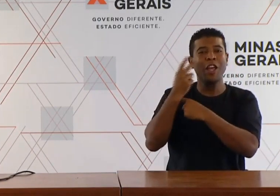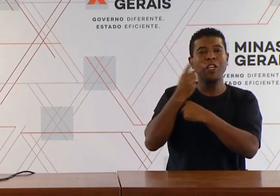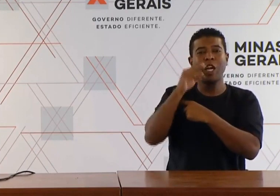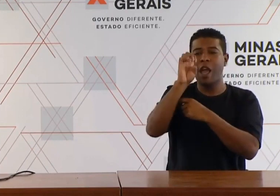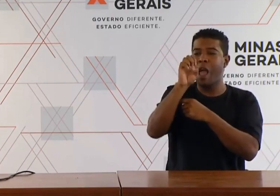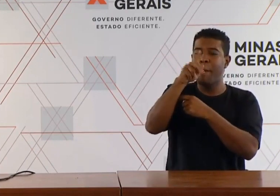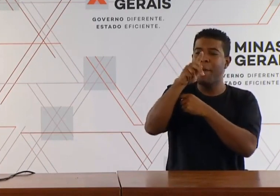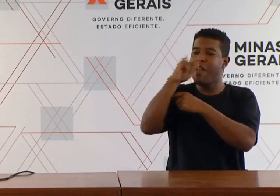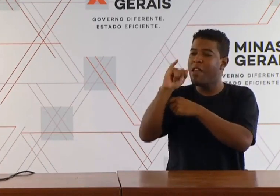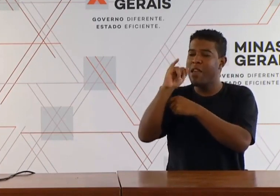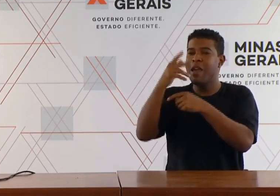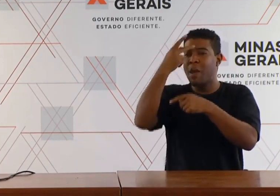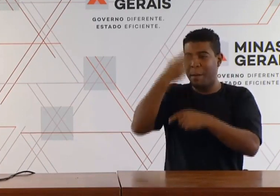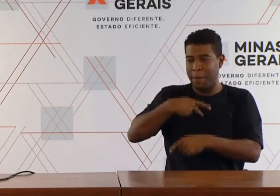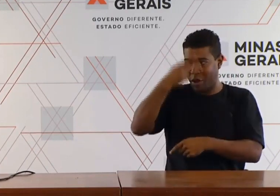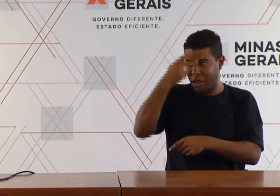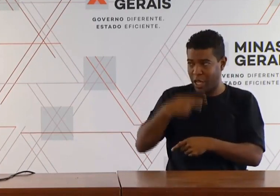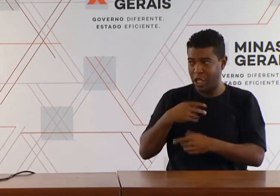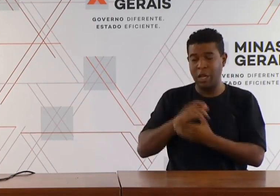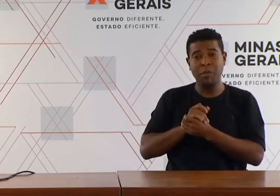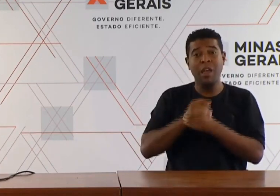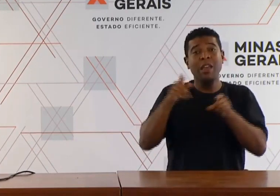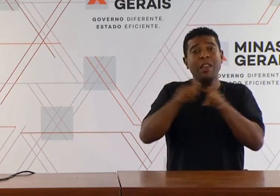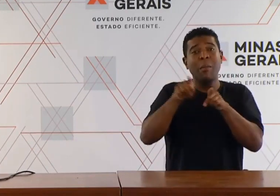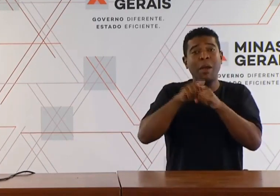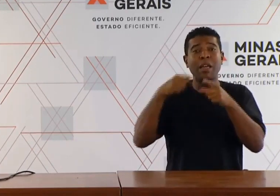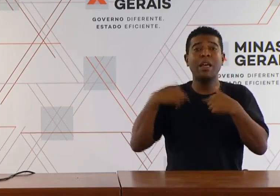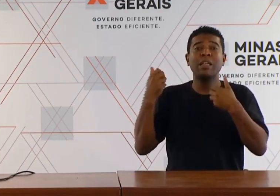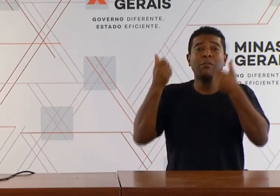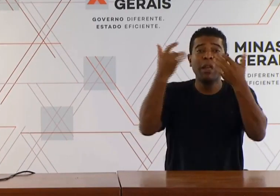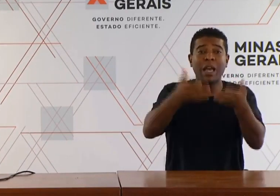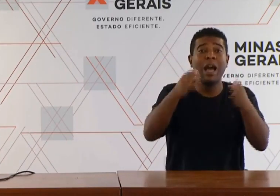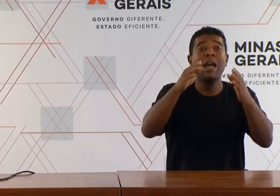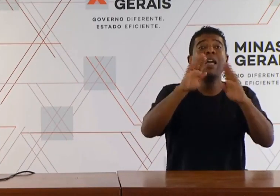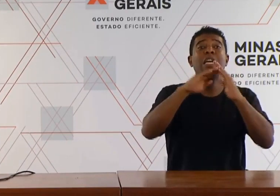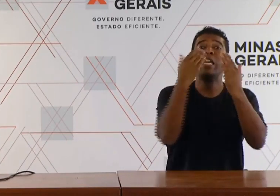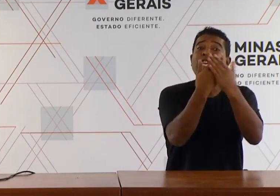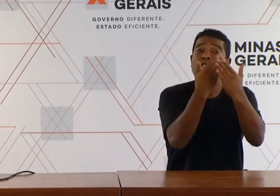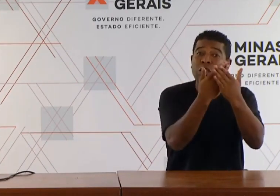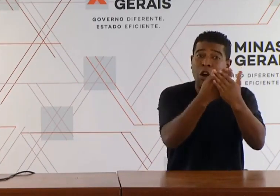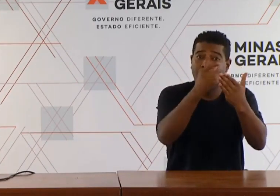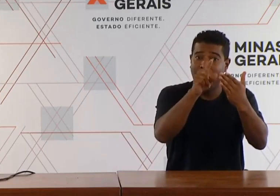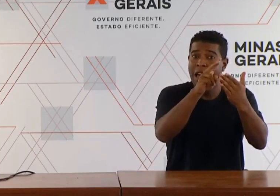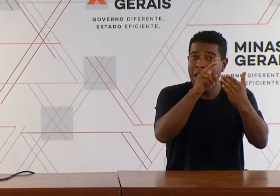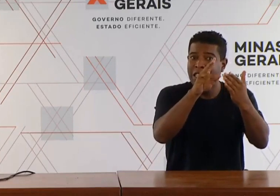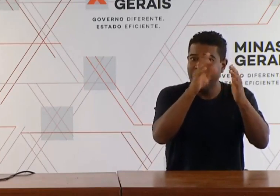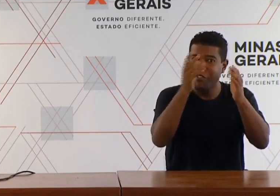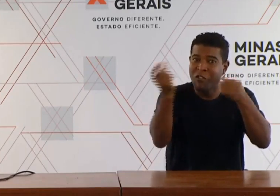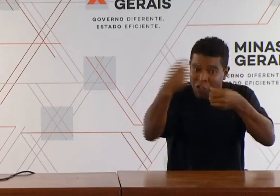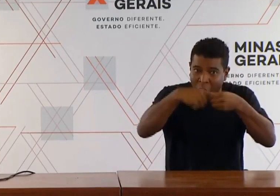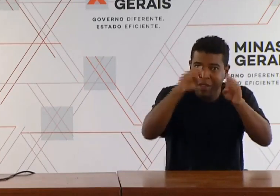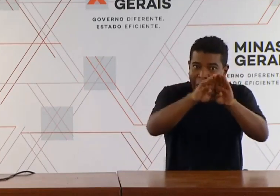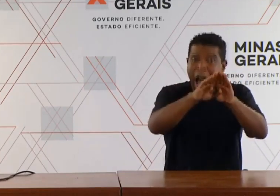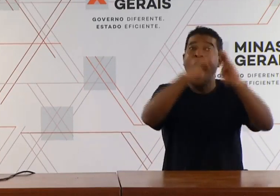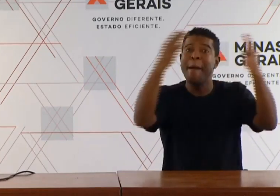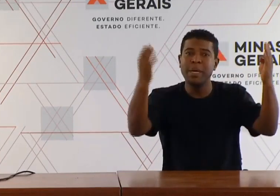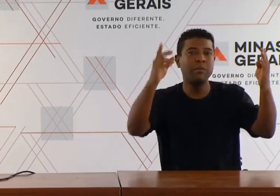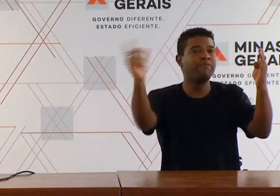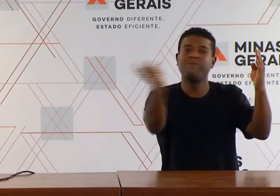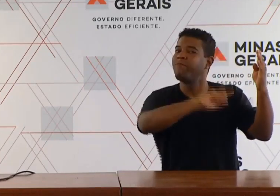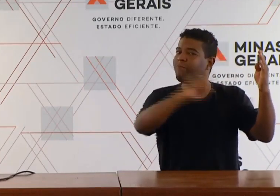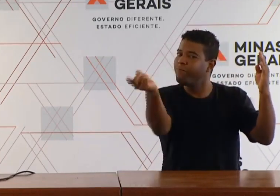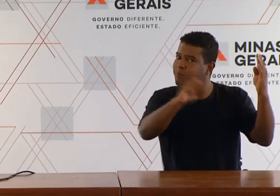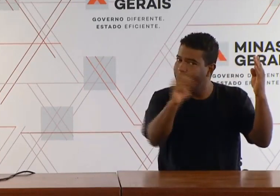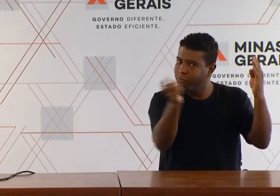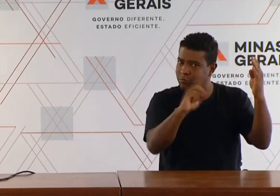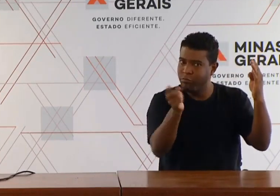tranquilo em relação a isso. O ponto de destaque, não há abertura de escolas na rede, não há atividade presencial de alunos e professores